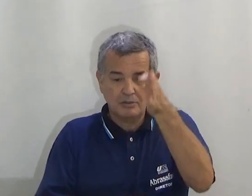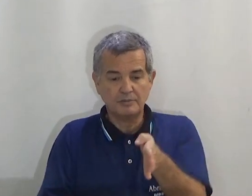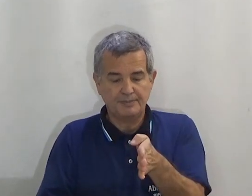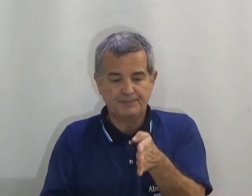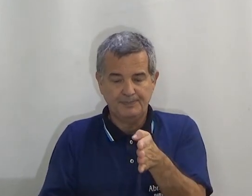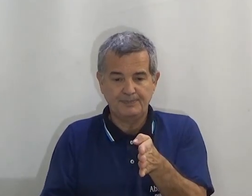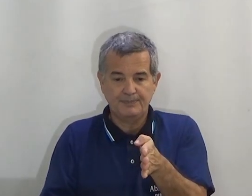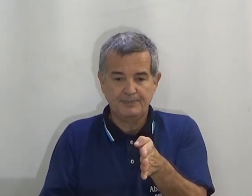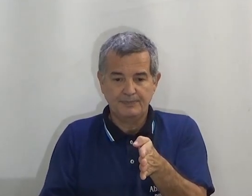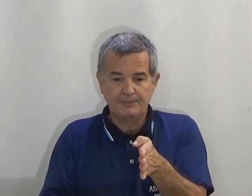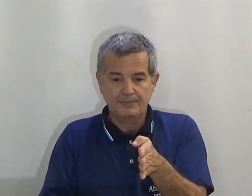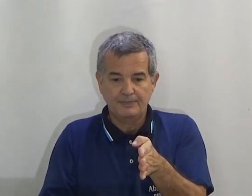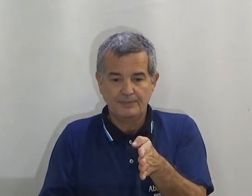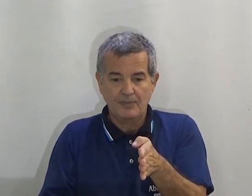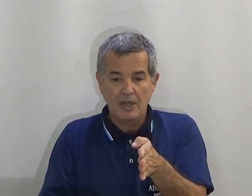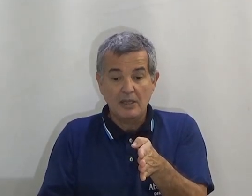Tum.